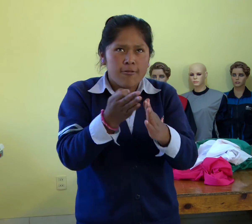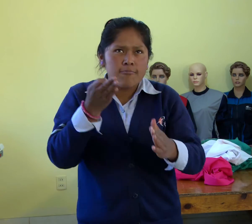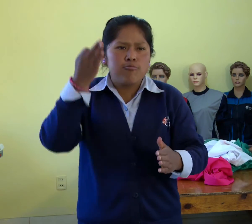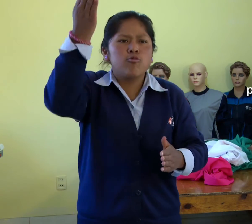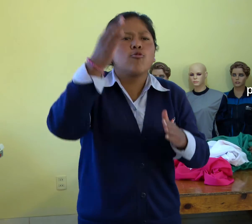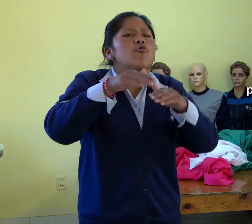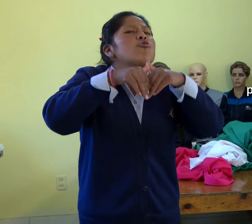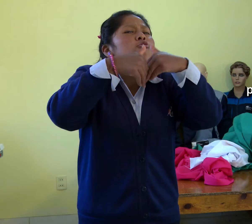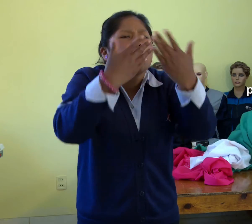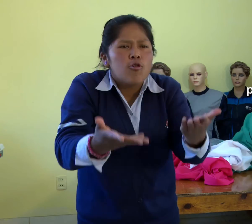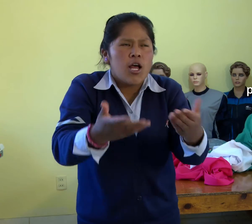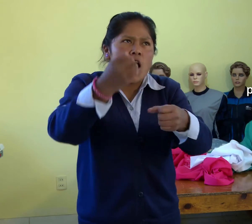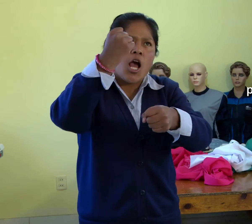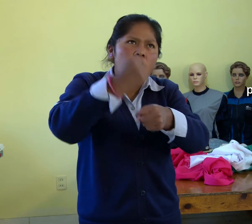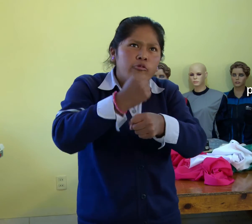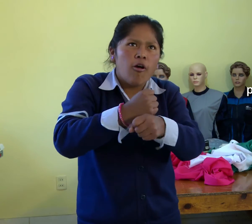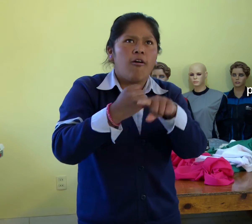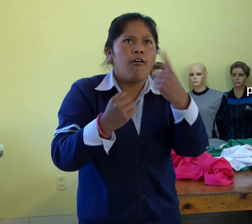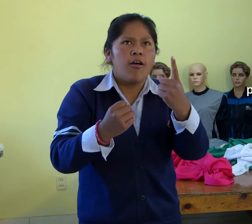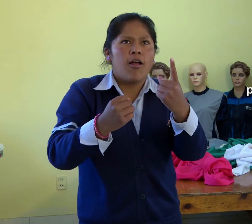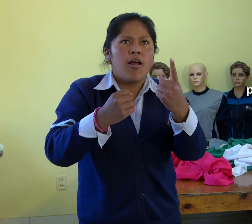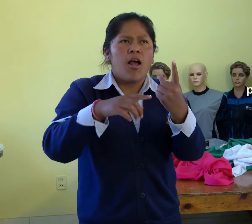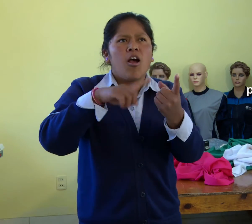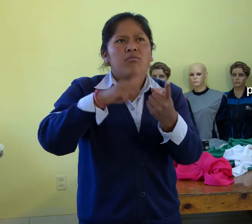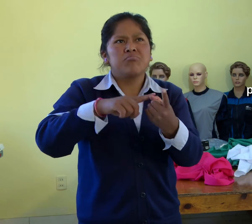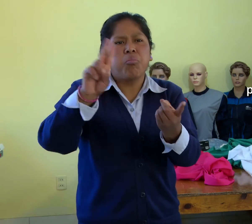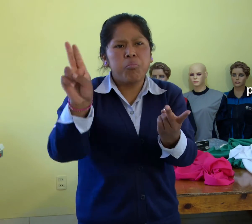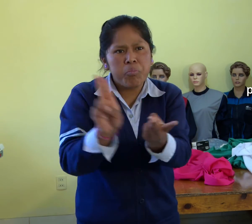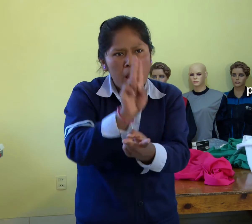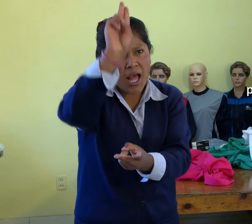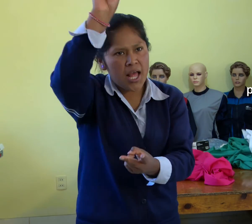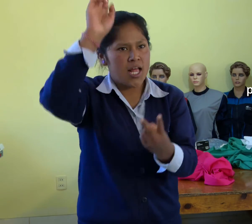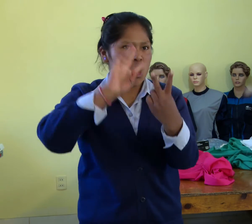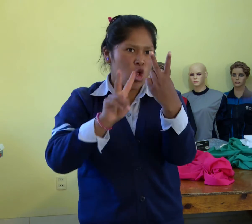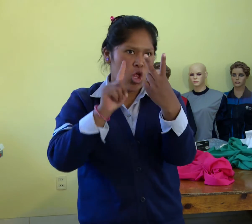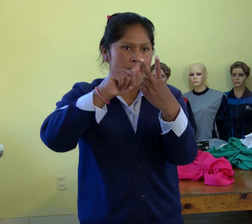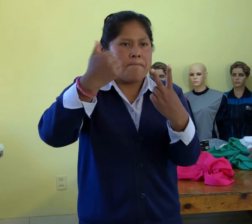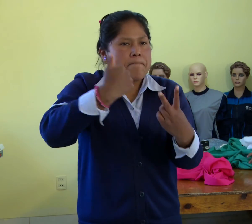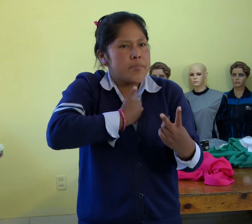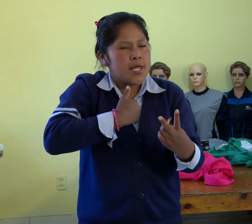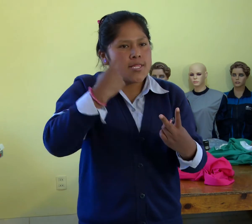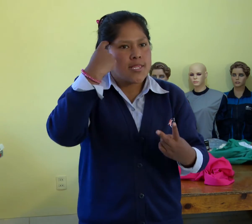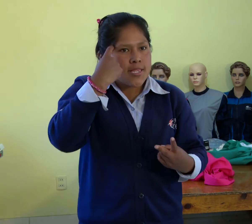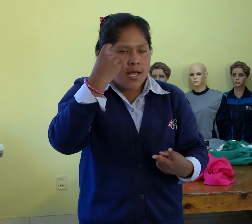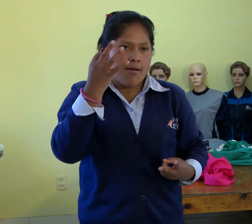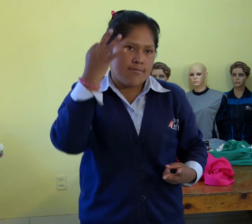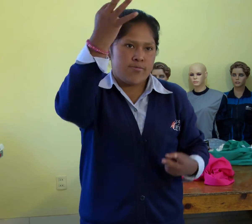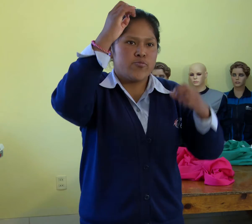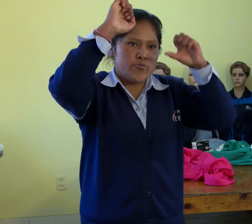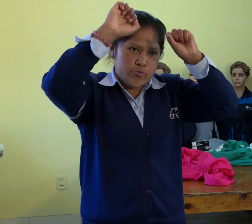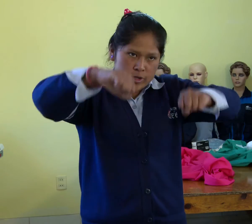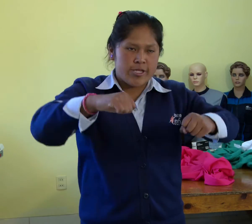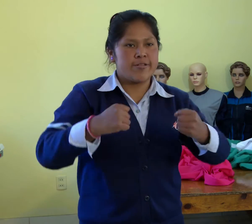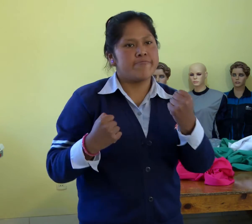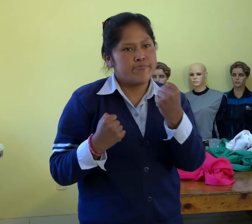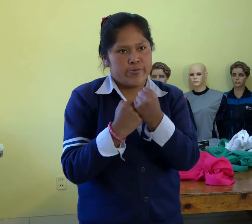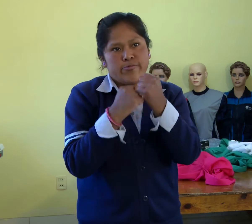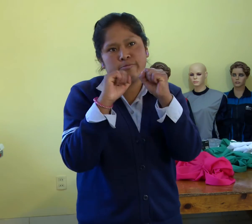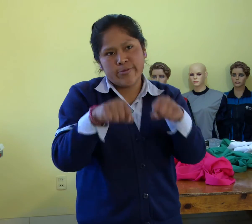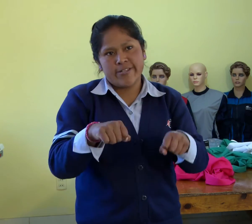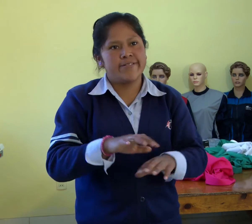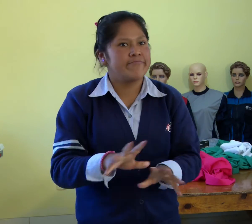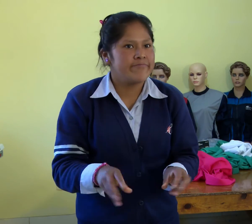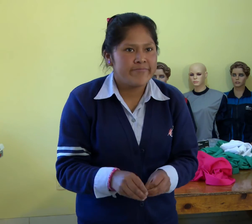dan un título para que nosotros podamos en el futuro trabajar, también nos dan la oportunidad de llegar a la